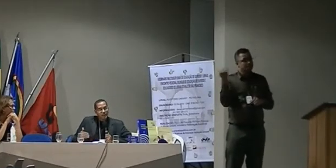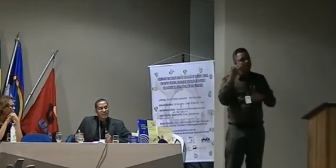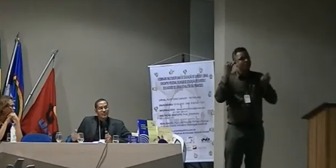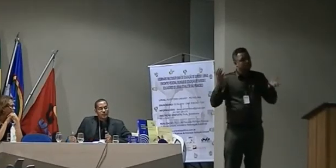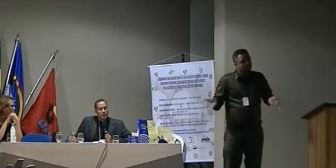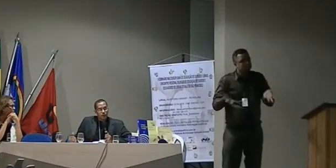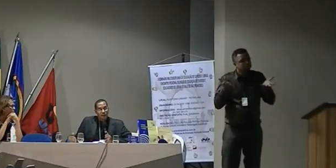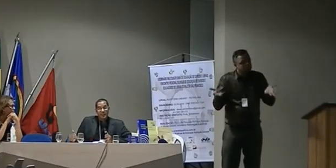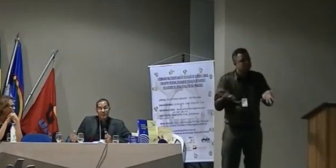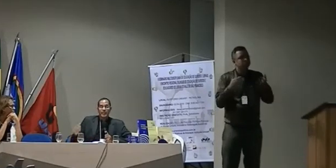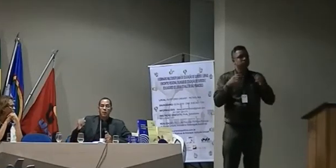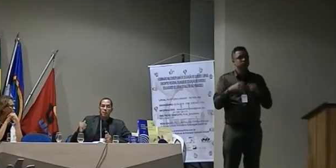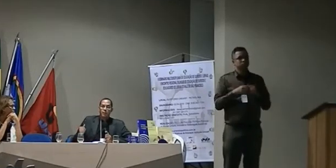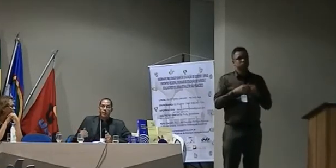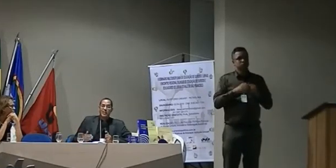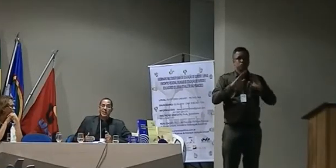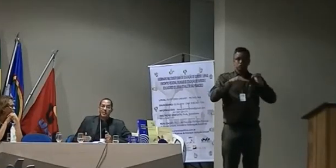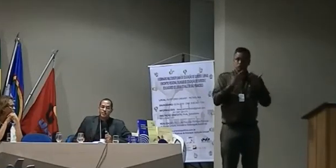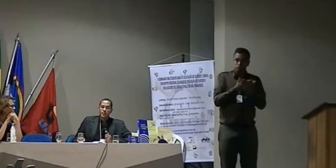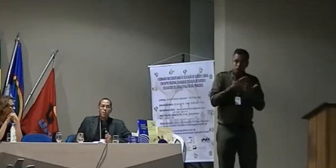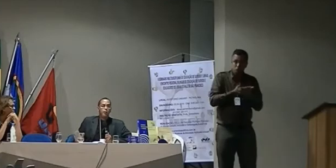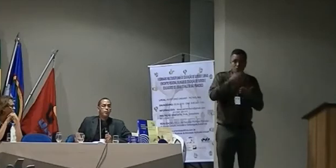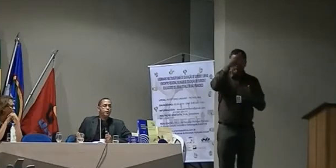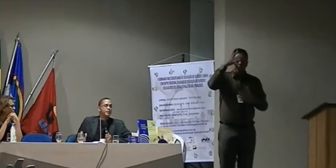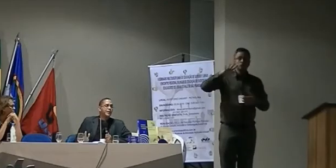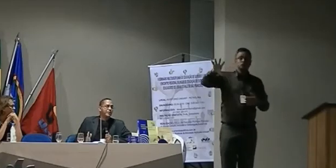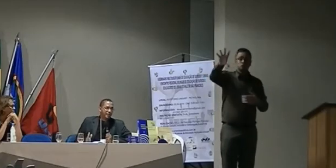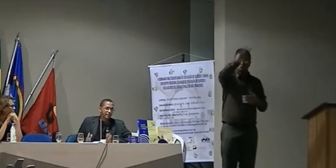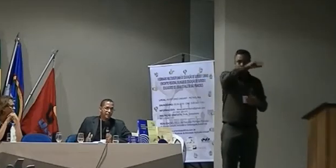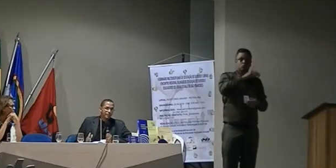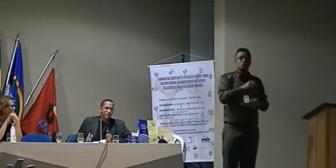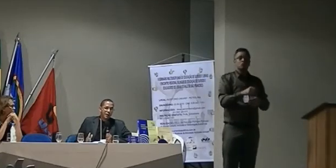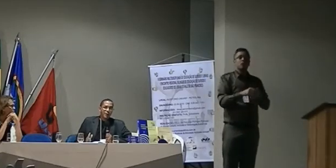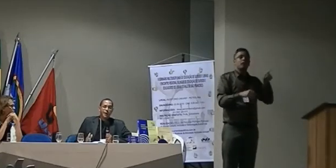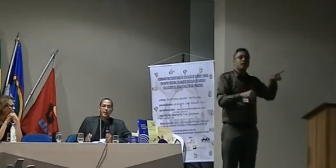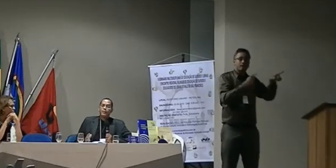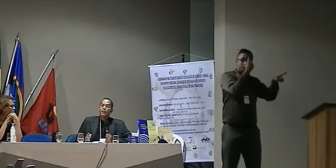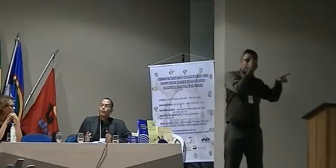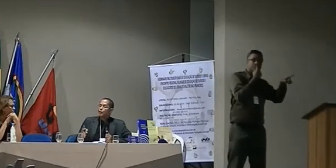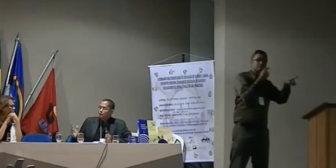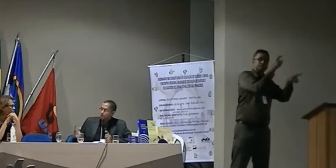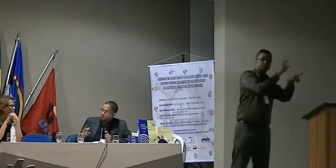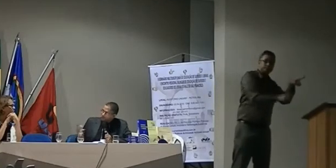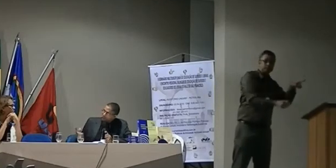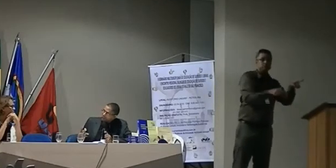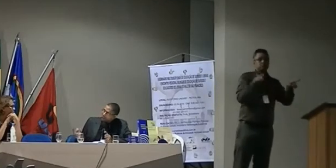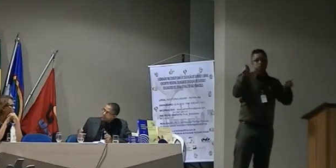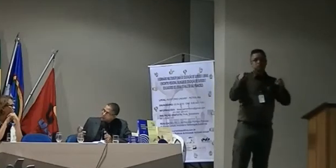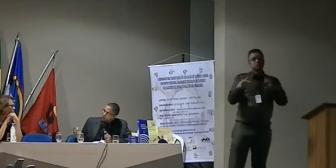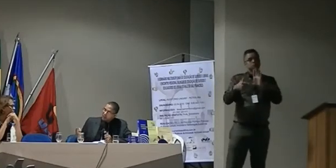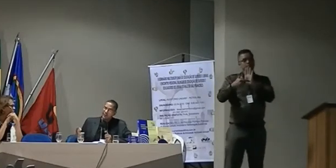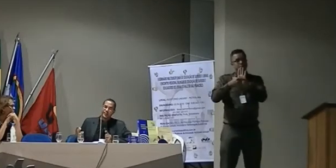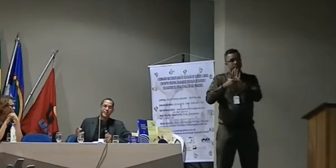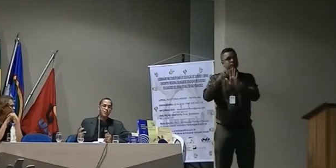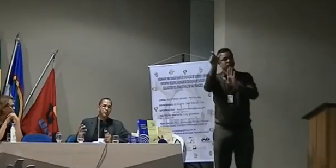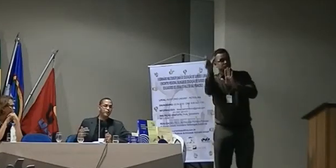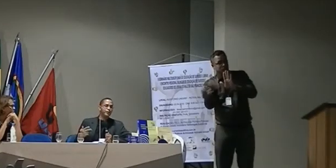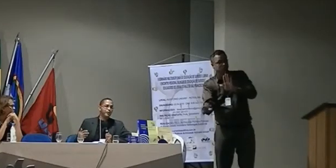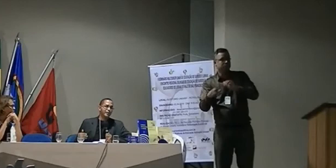dentro da escola que o papel dele é esse e o papel do professor também é esse para que não haja confusões e nem realmente imposições